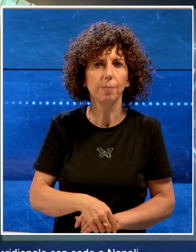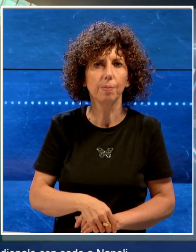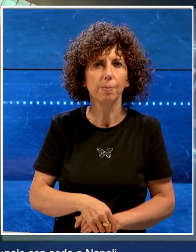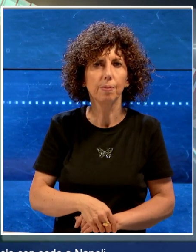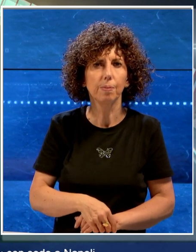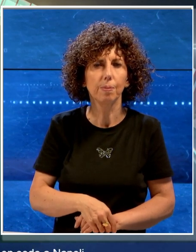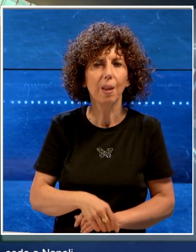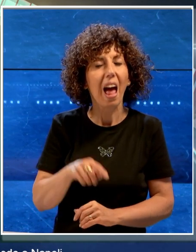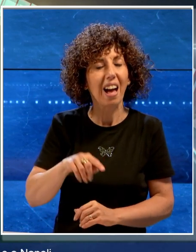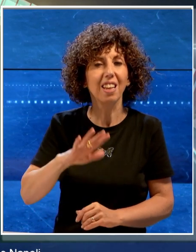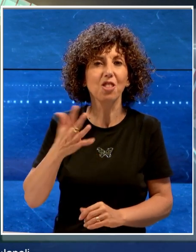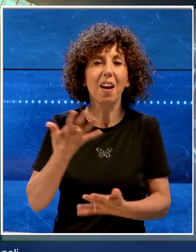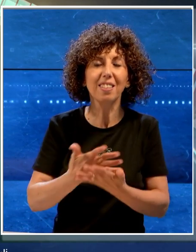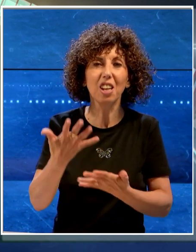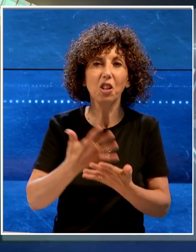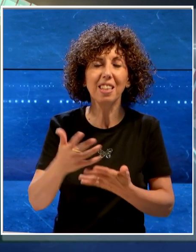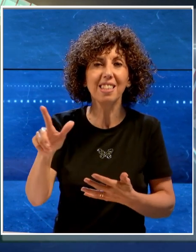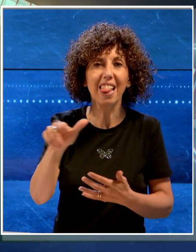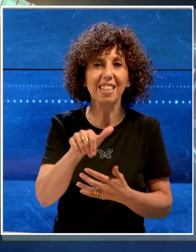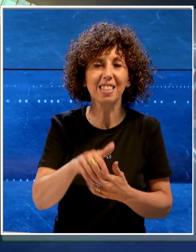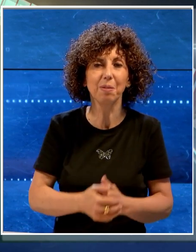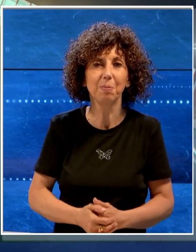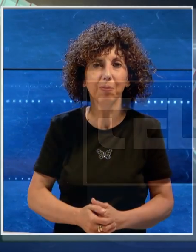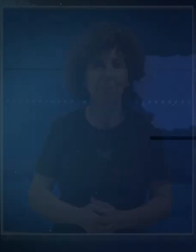E adesso le altre notizie del TGLIS.